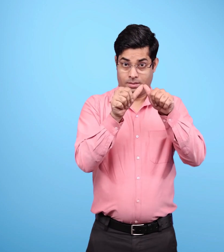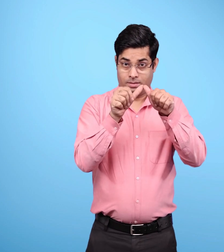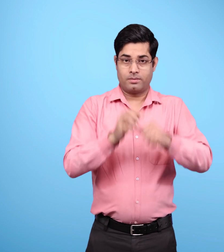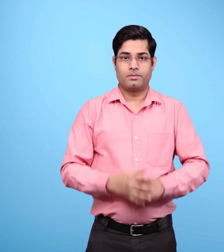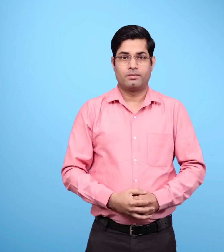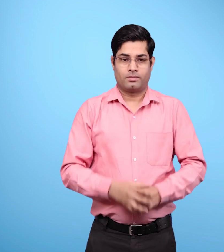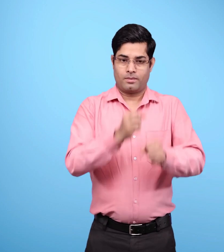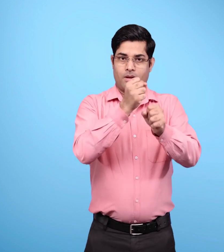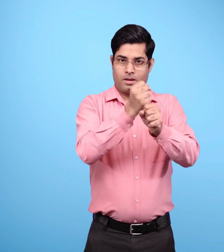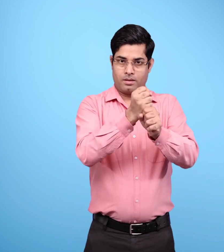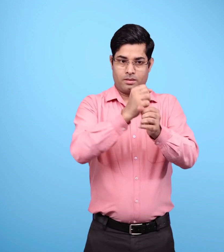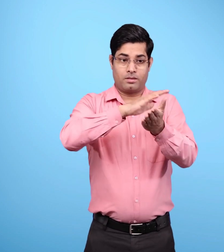क घूर्डन